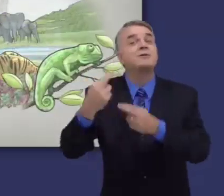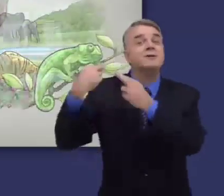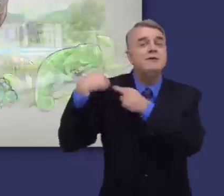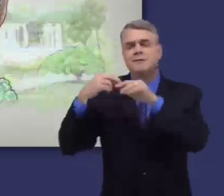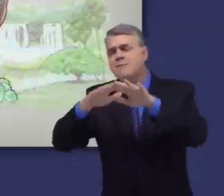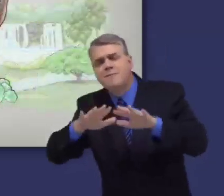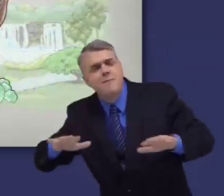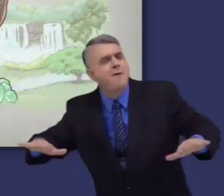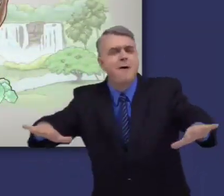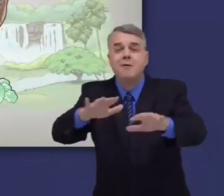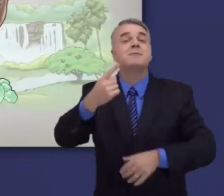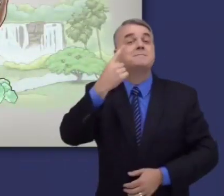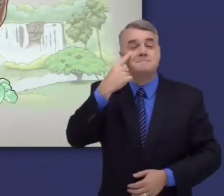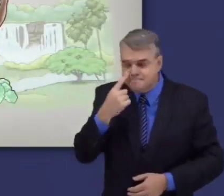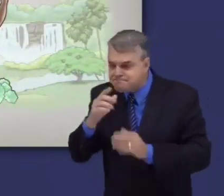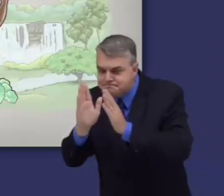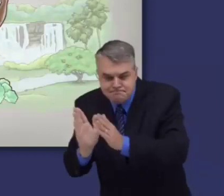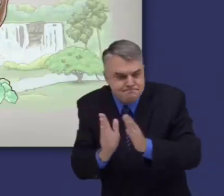primera mujer, Adán y Eva.